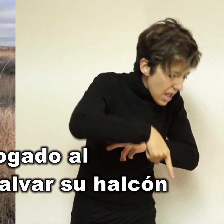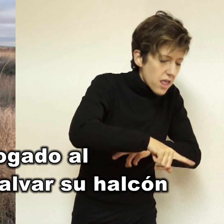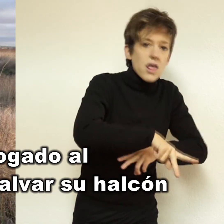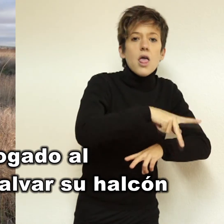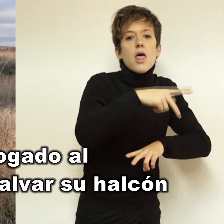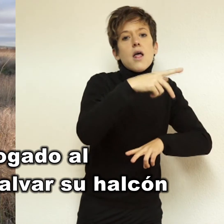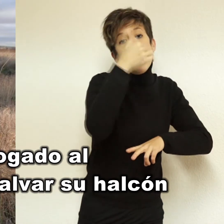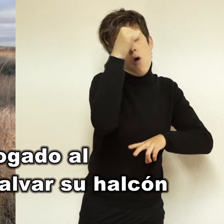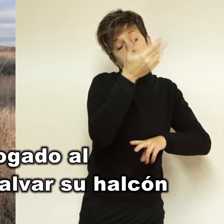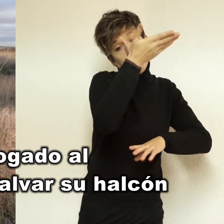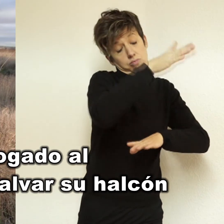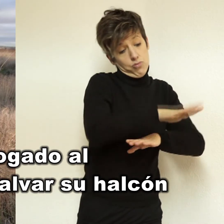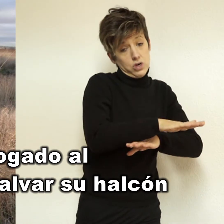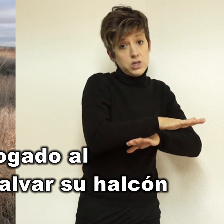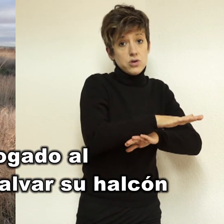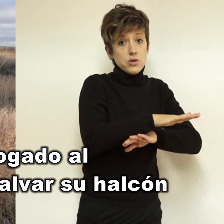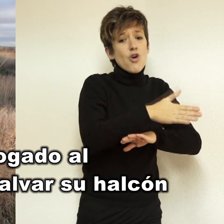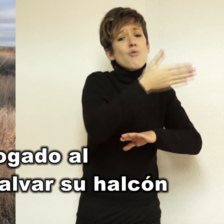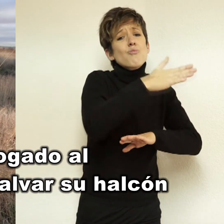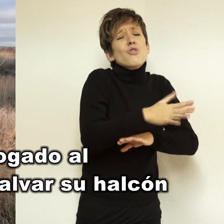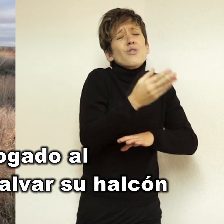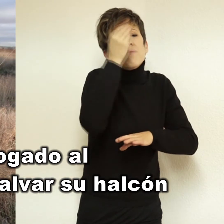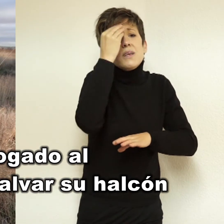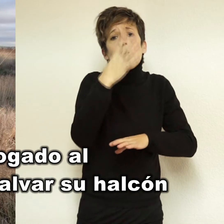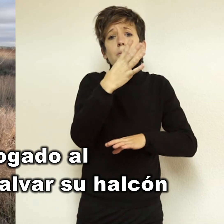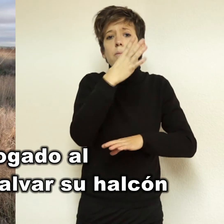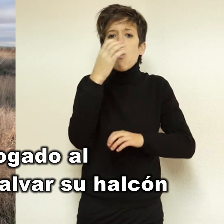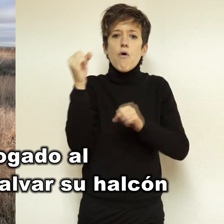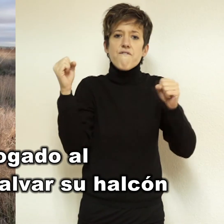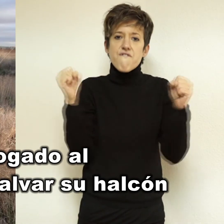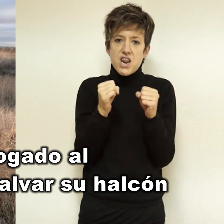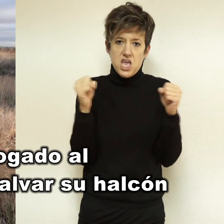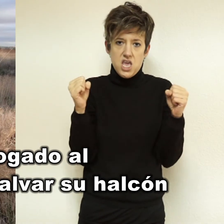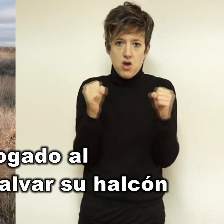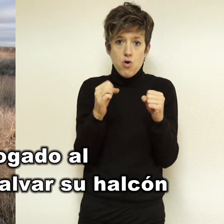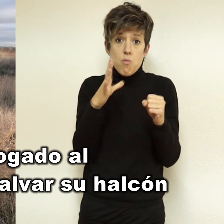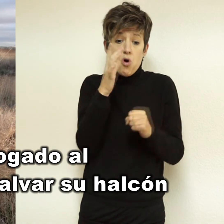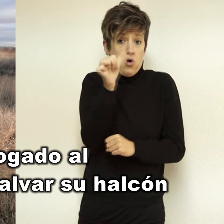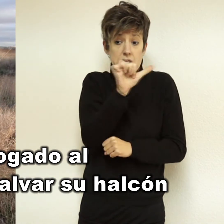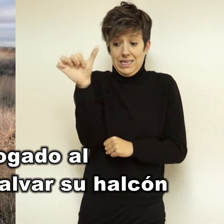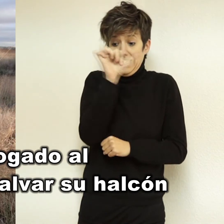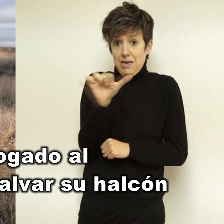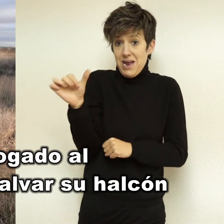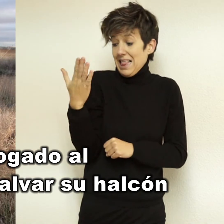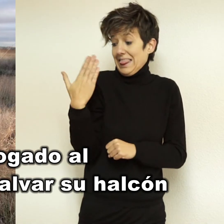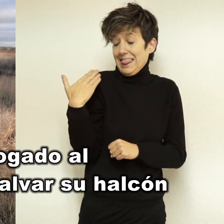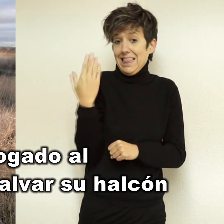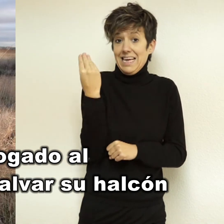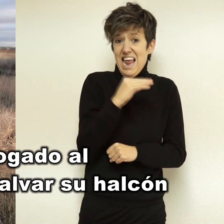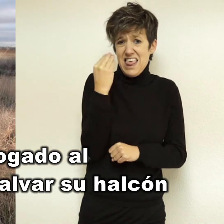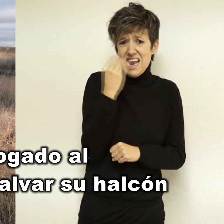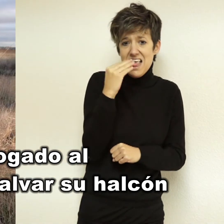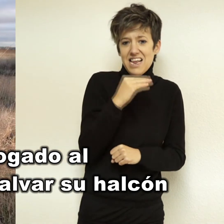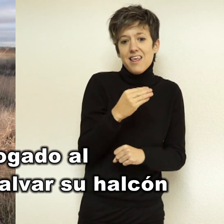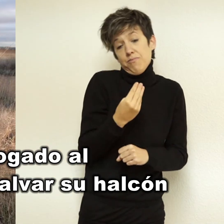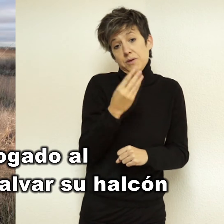se asoman al pozo y ven el cuerpo todavía flotando en la superficie. Se cree que ha muerto víctima de hipotermia dadas las bajas temperaturas